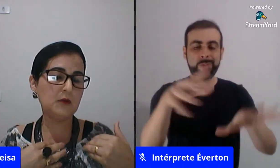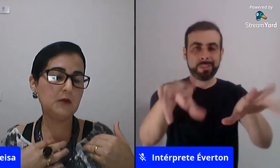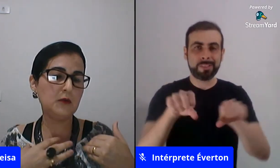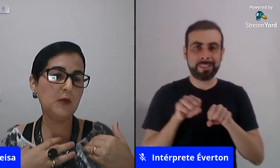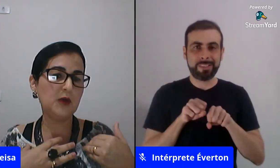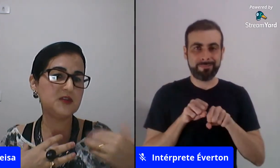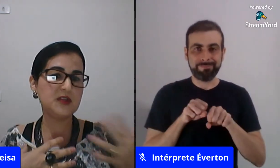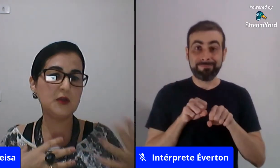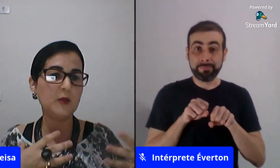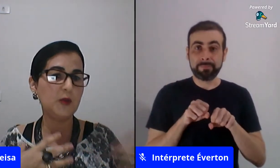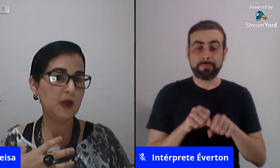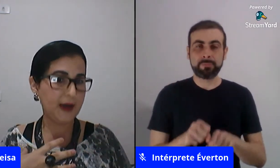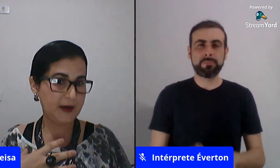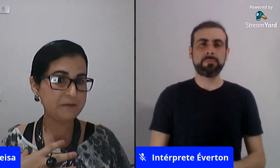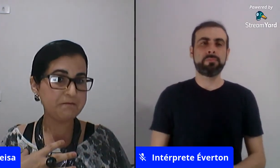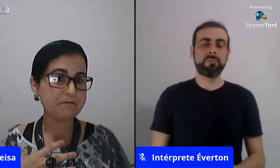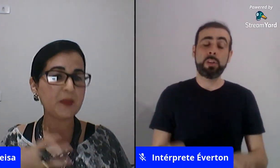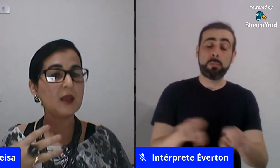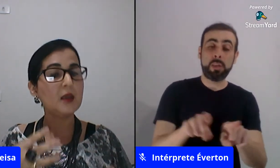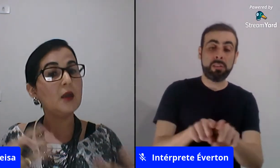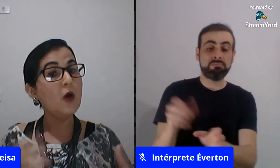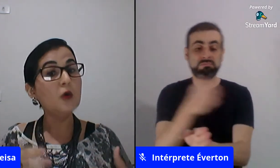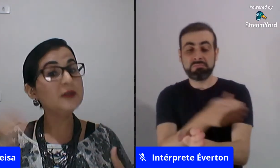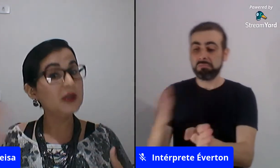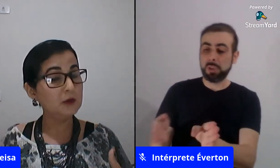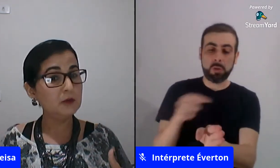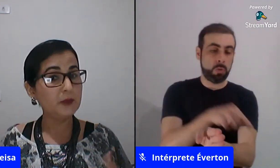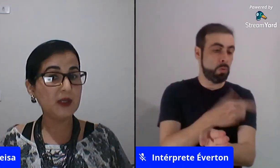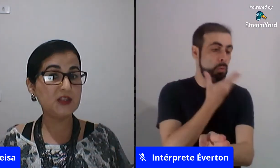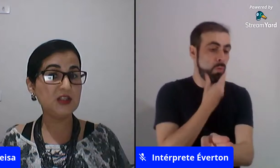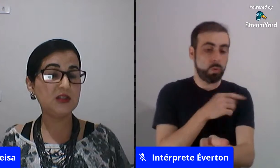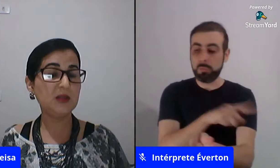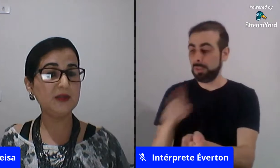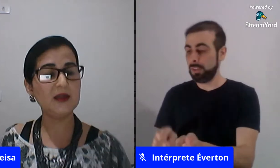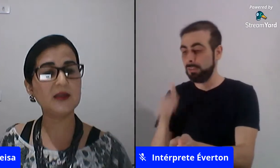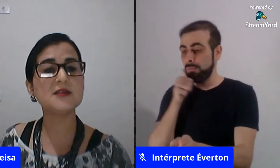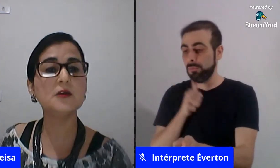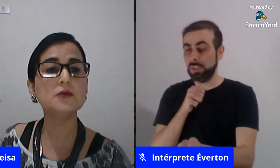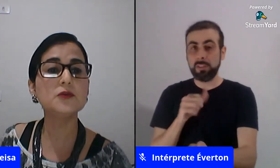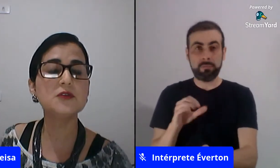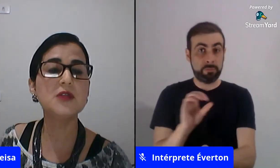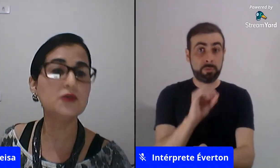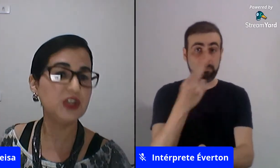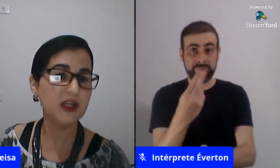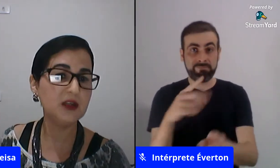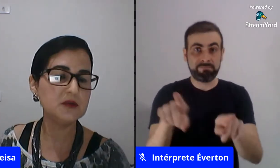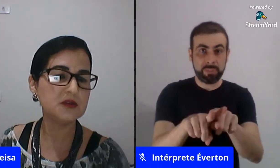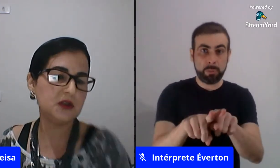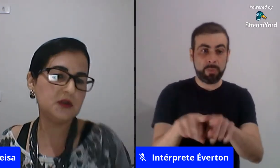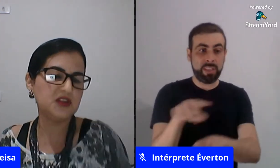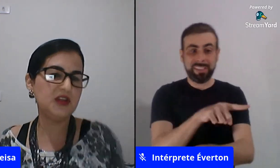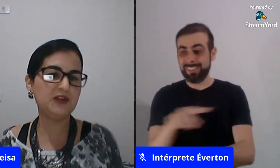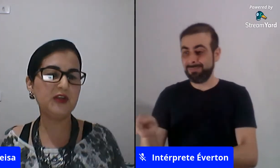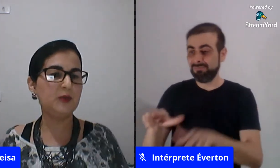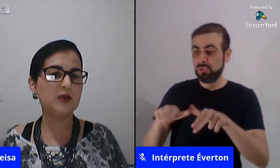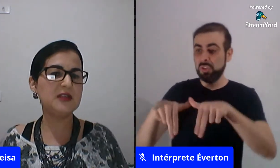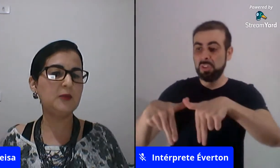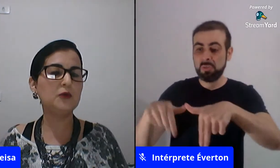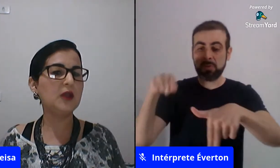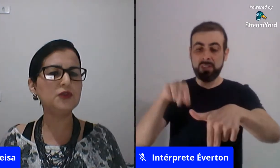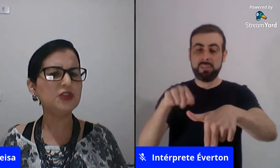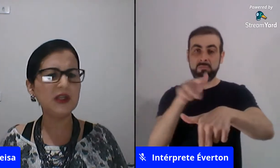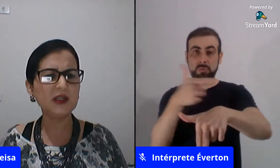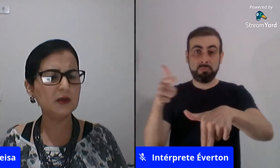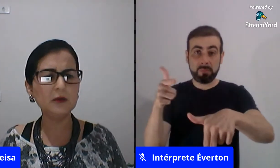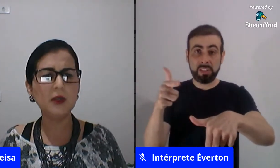com o modo de ser homem ou mulher ou não porque a gente também tem a questão dos não gêneros que não se identifica por